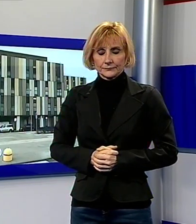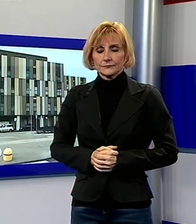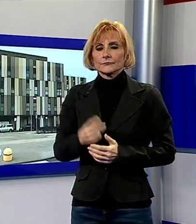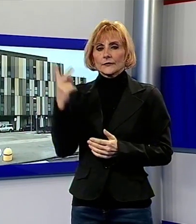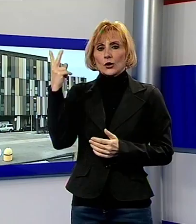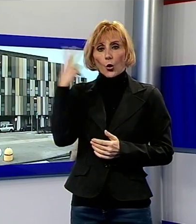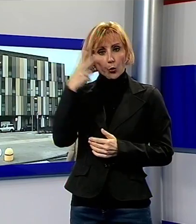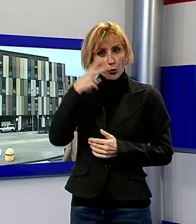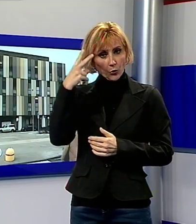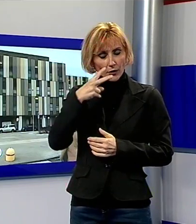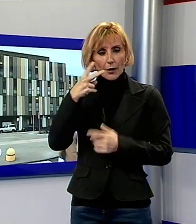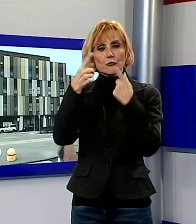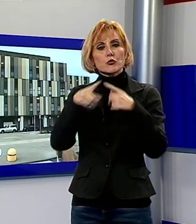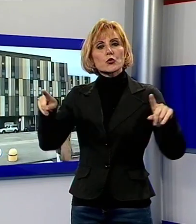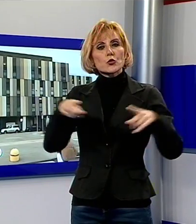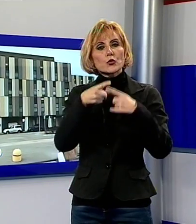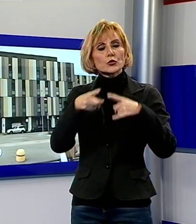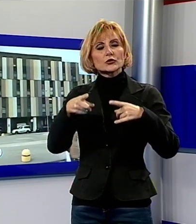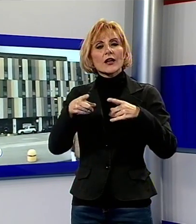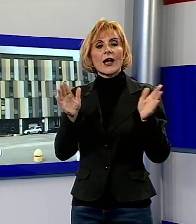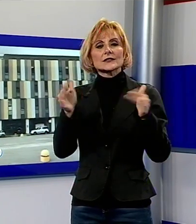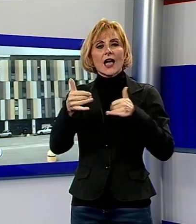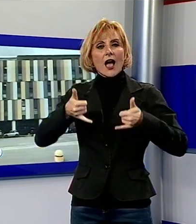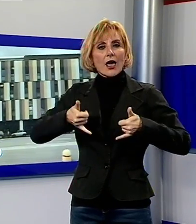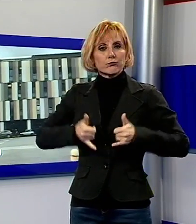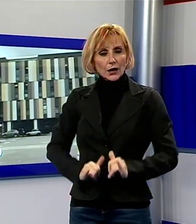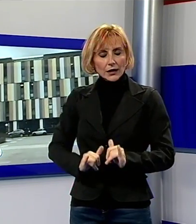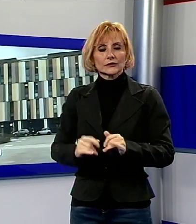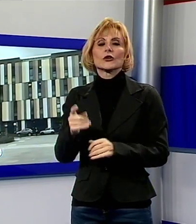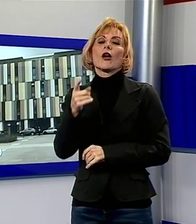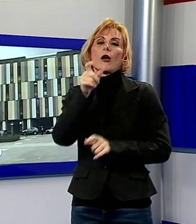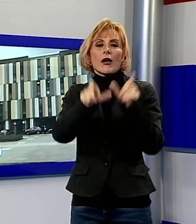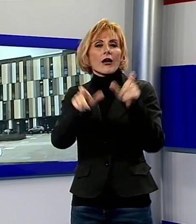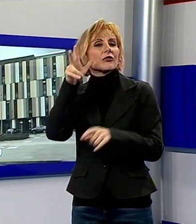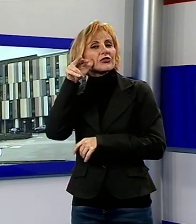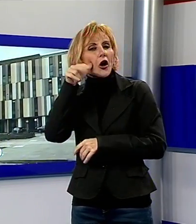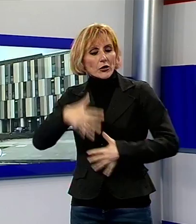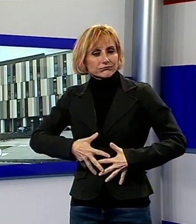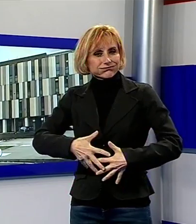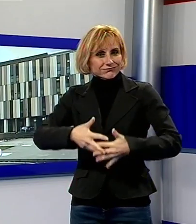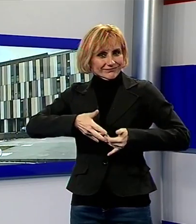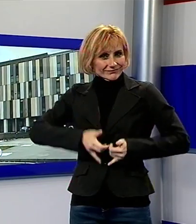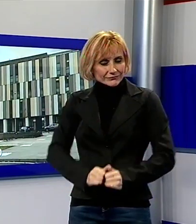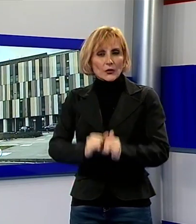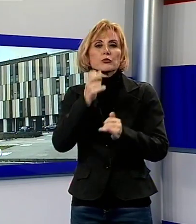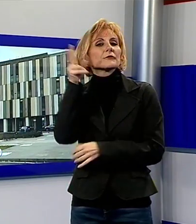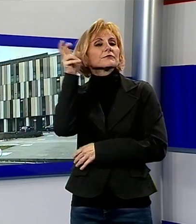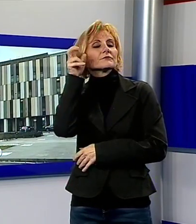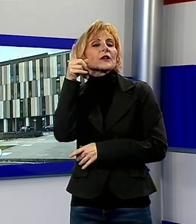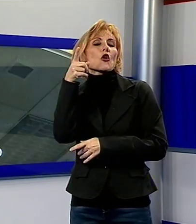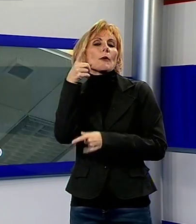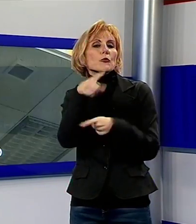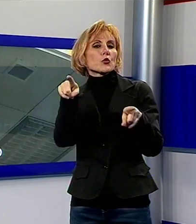La musica in sala parto, anche all'ospedale San Luca, le partorienti potranno ascoltare i loro brani musicali preferiti durante il